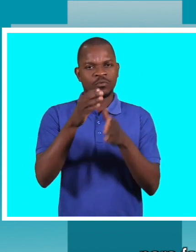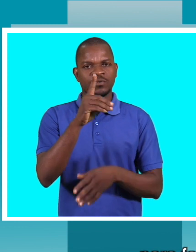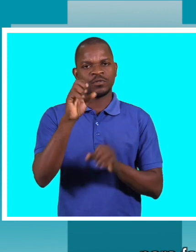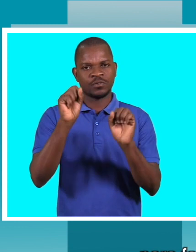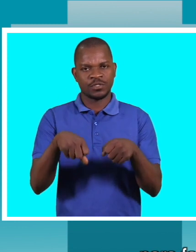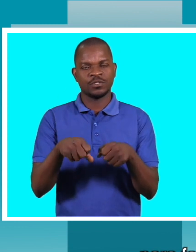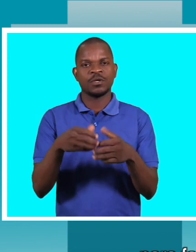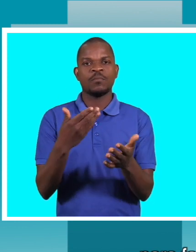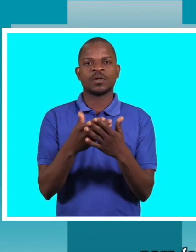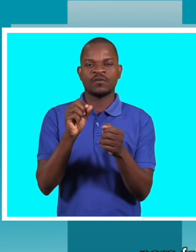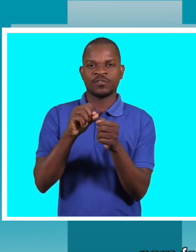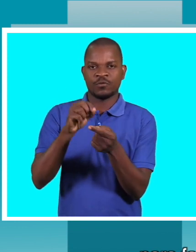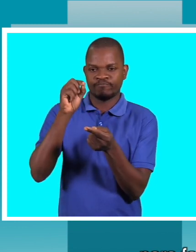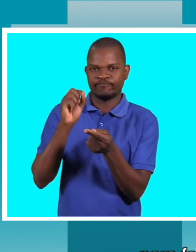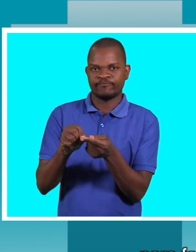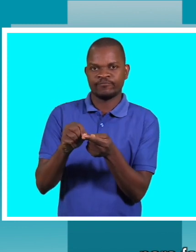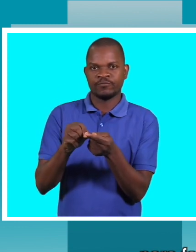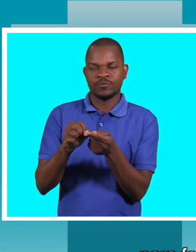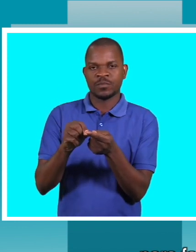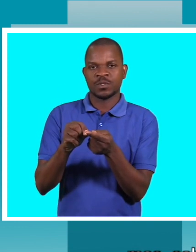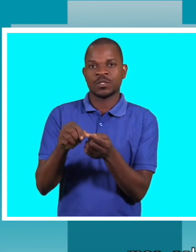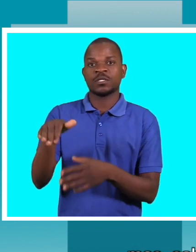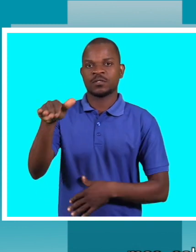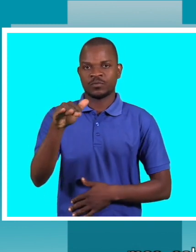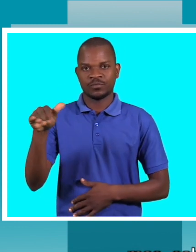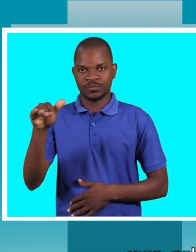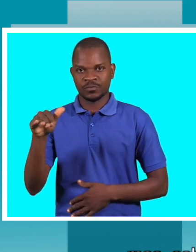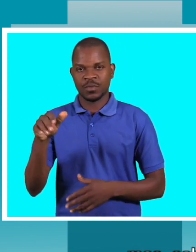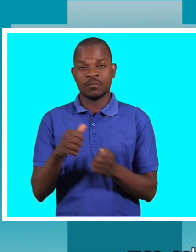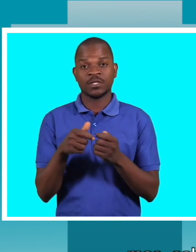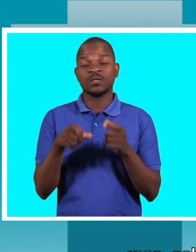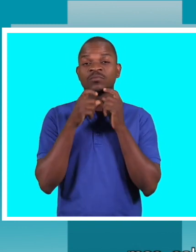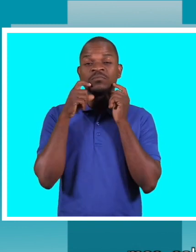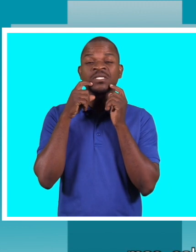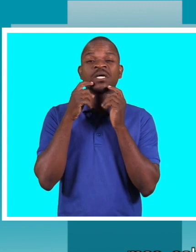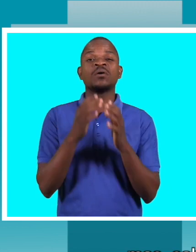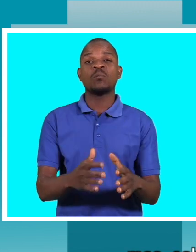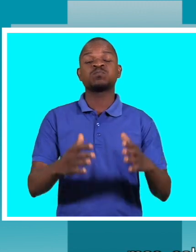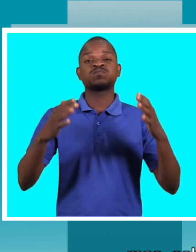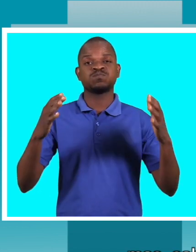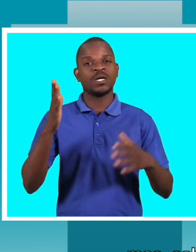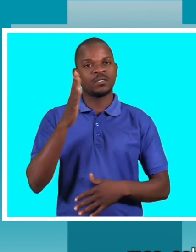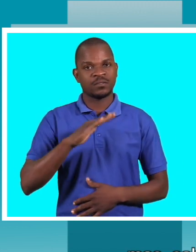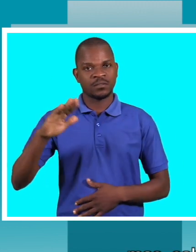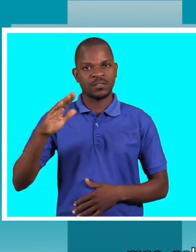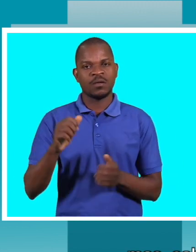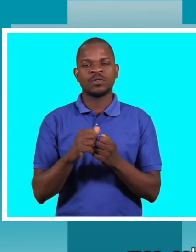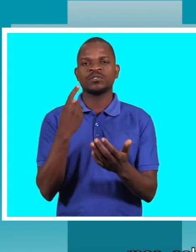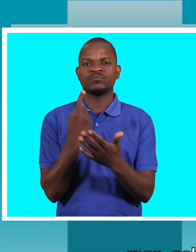aos seus pares ao nível das comunidades. Mas sabemos que este país é vasto, é preciso que todos nós, como sociedade civil,